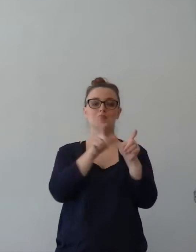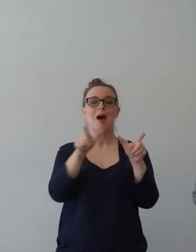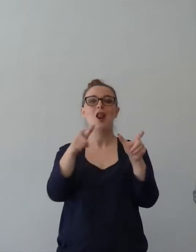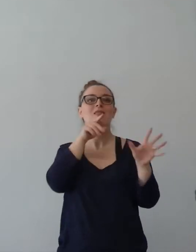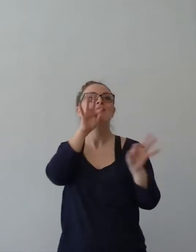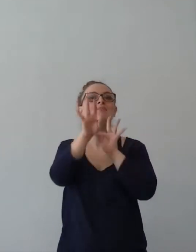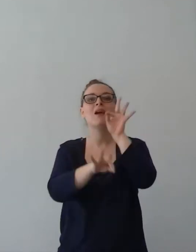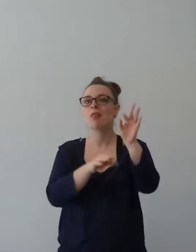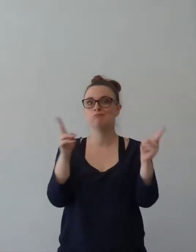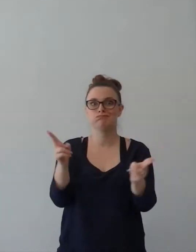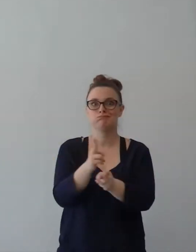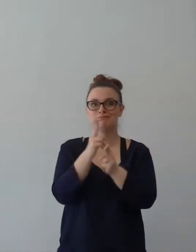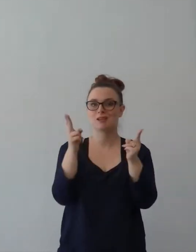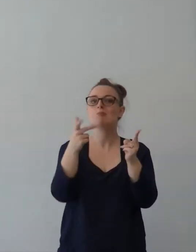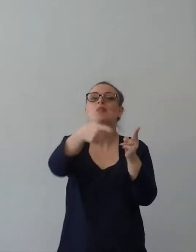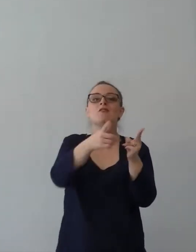questa ragione.